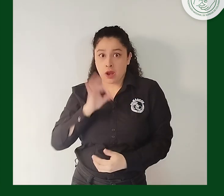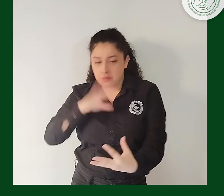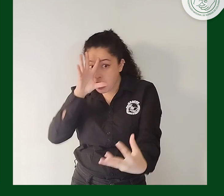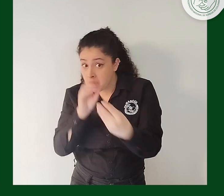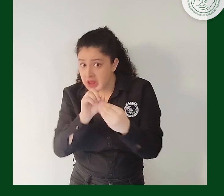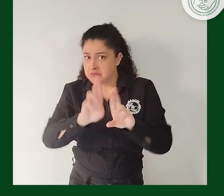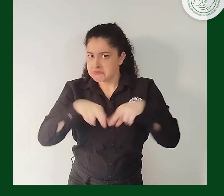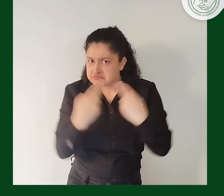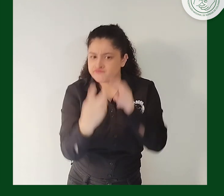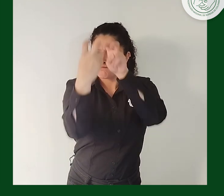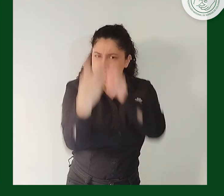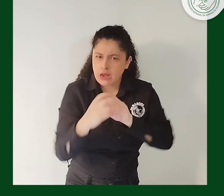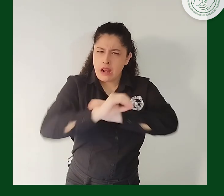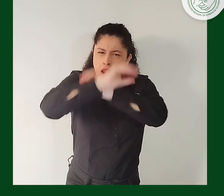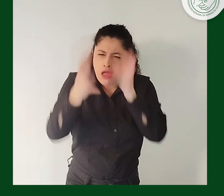reunión para tratar a profundidad del tema.